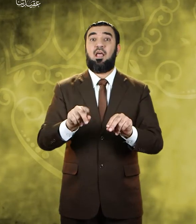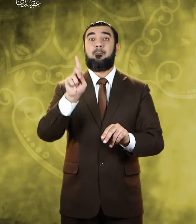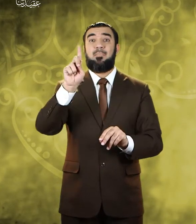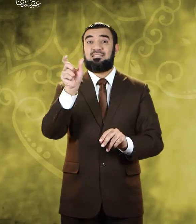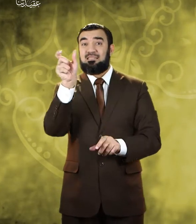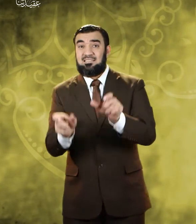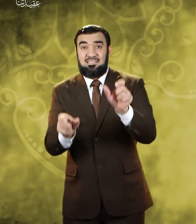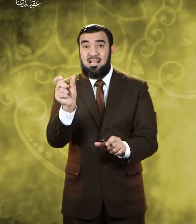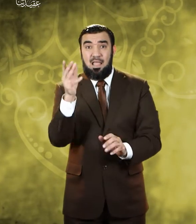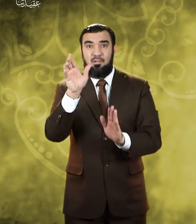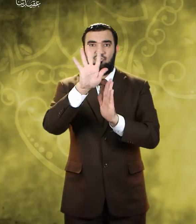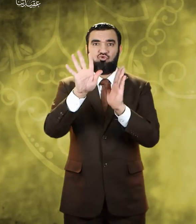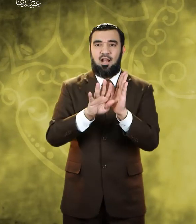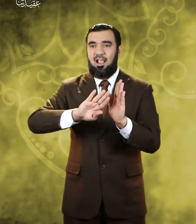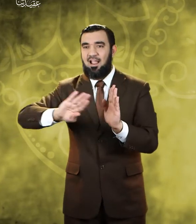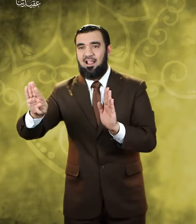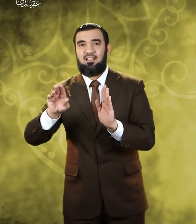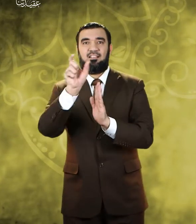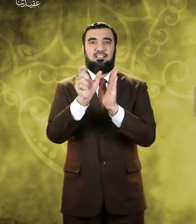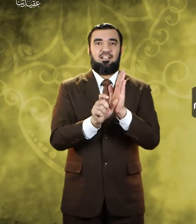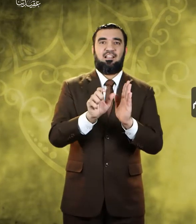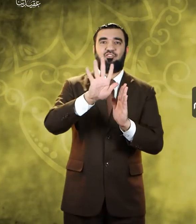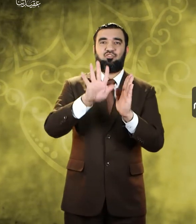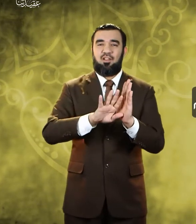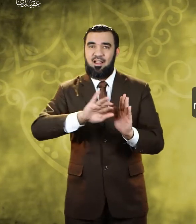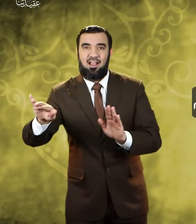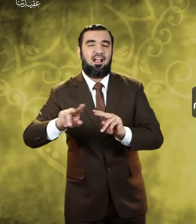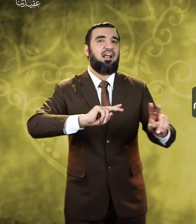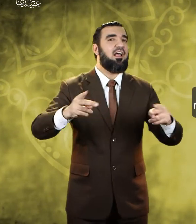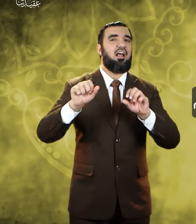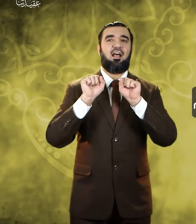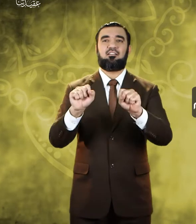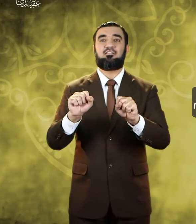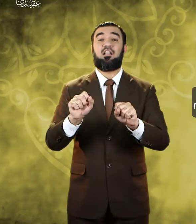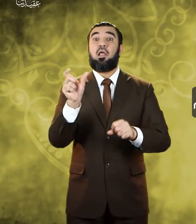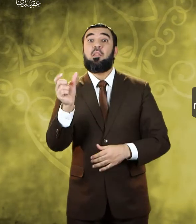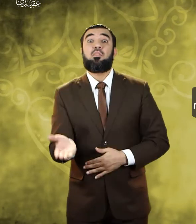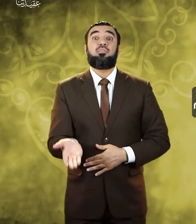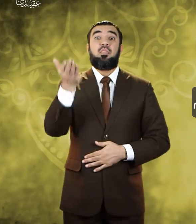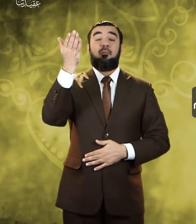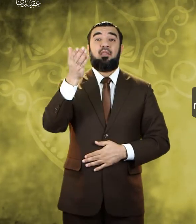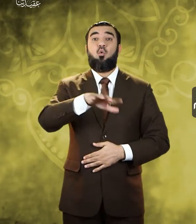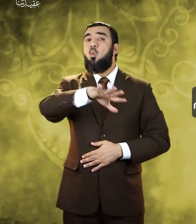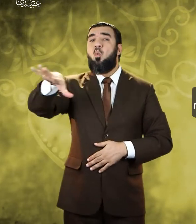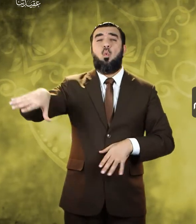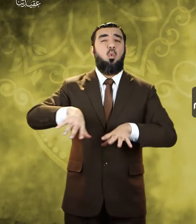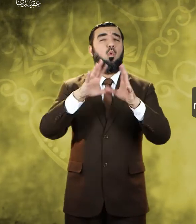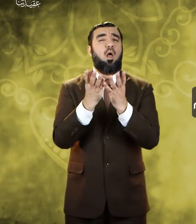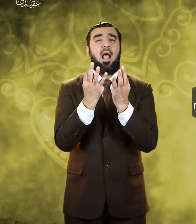شريعة خاصة به لذلك يصح أن نقول أن دين الأنبياء